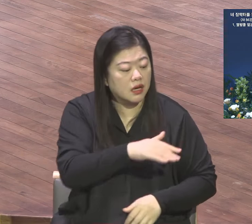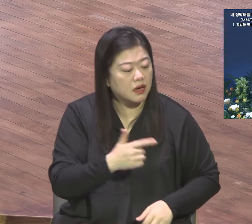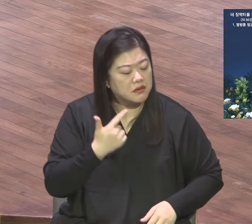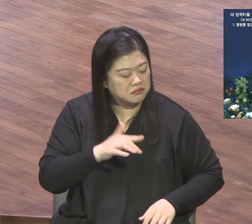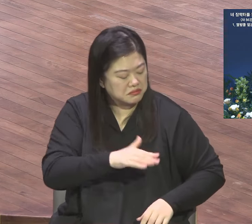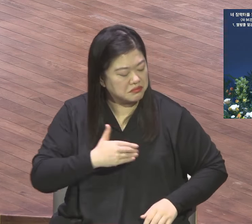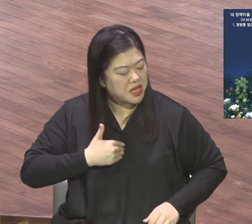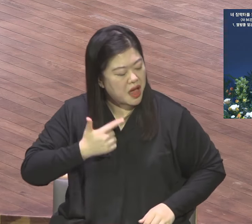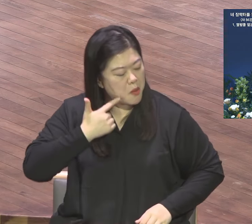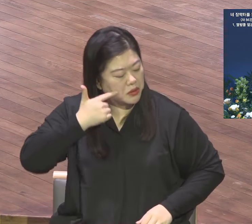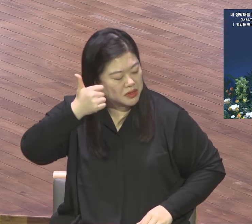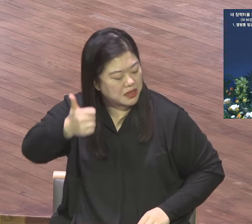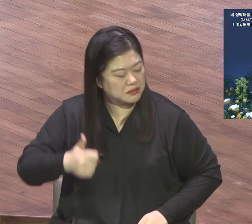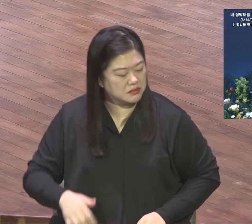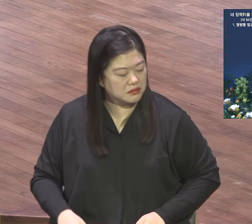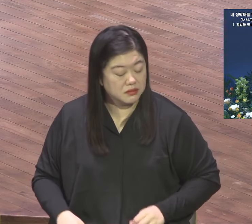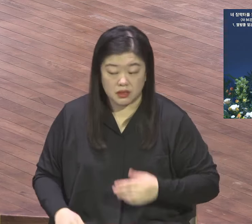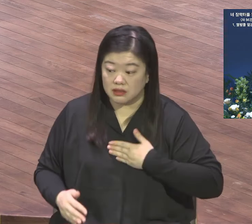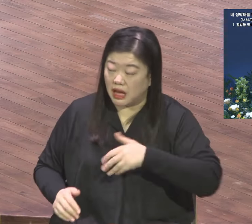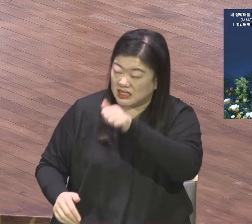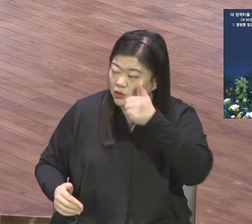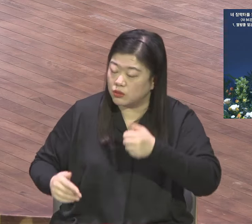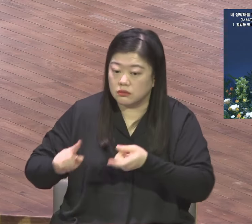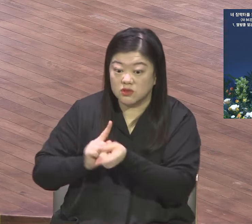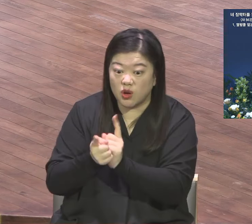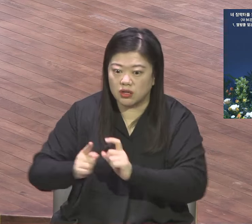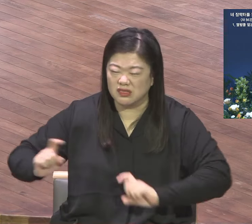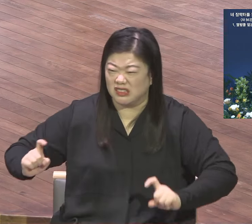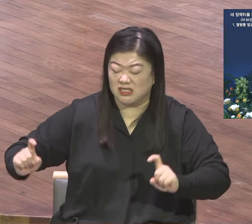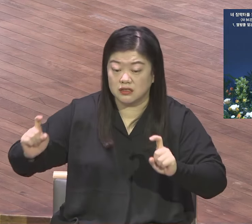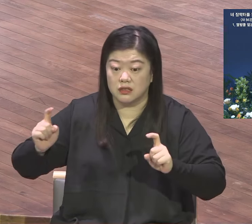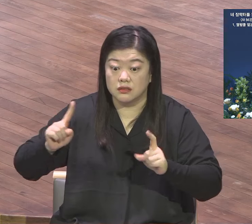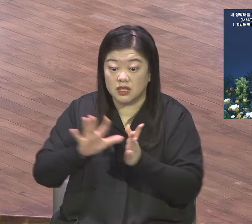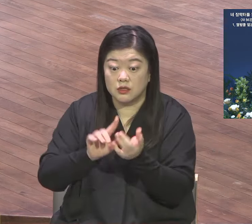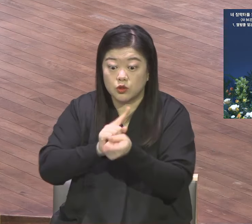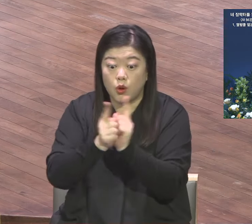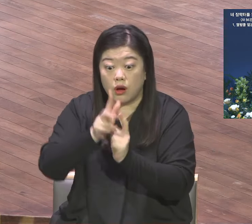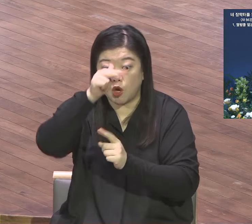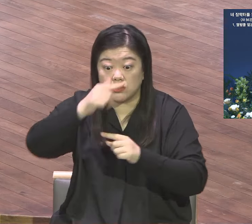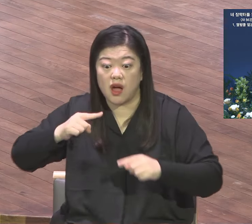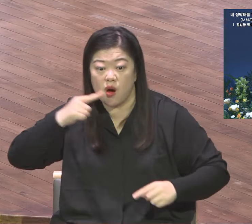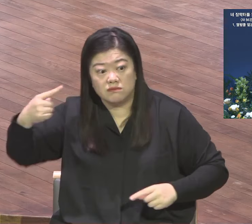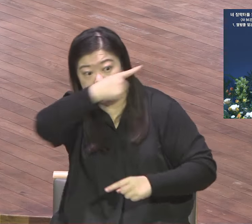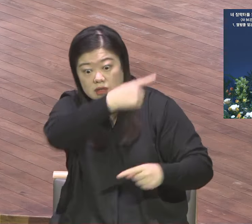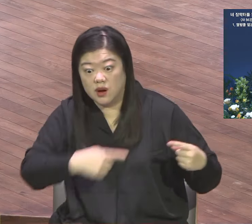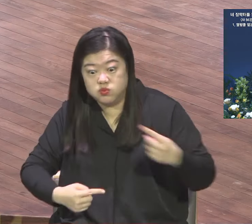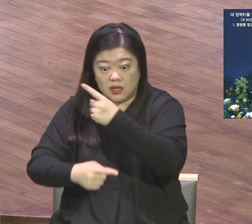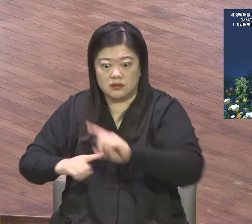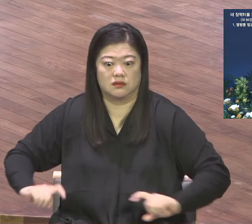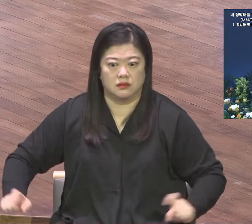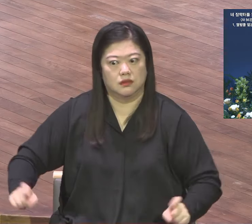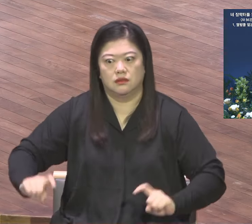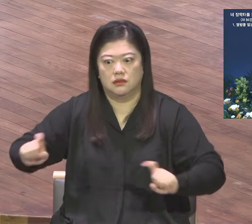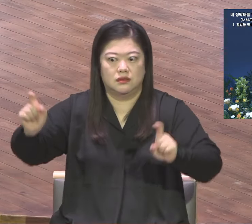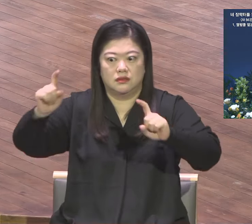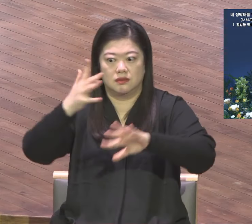점잖은 분이 경찰에 불려갔던지 장로 그때부터 안 세워. 교인이 지금 몇 명